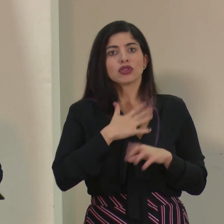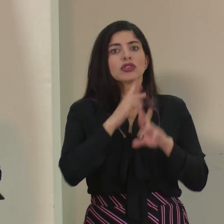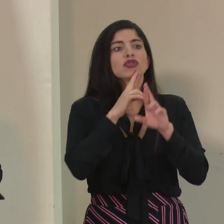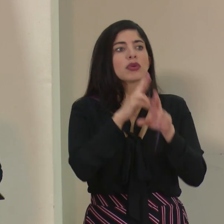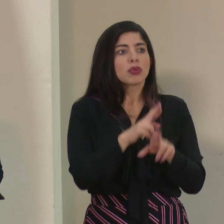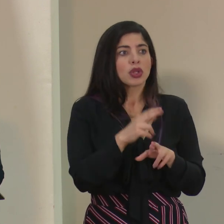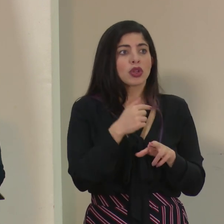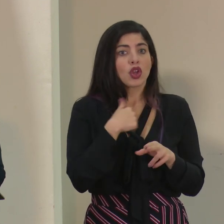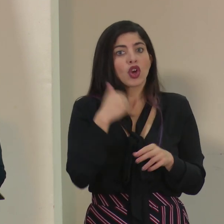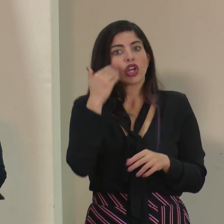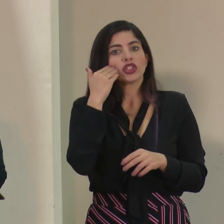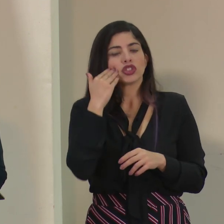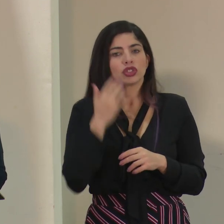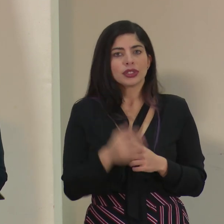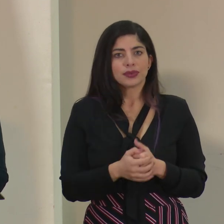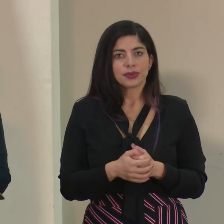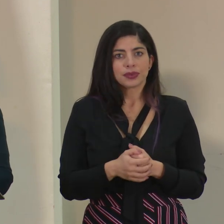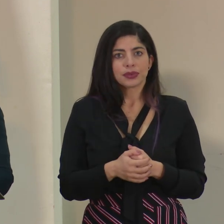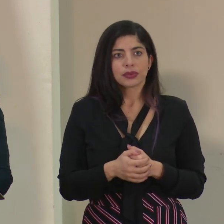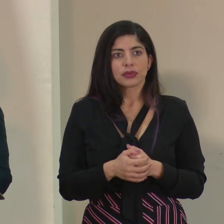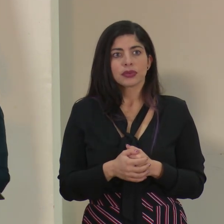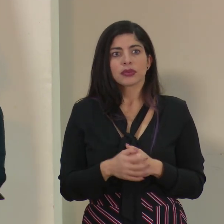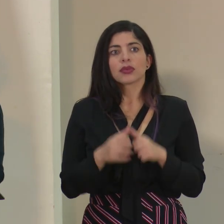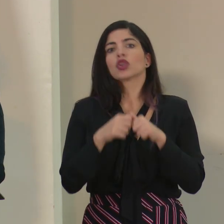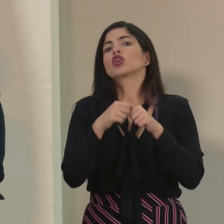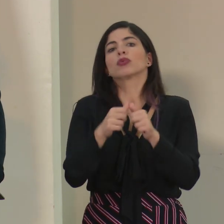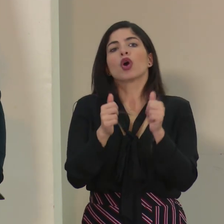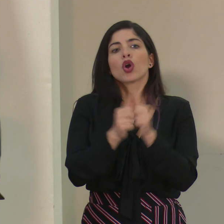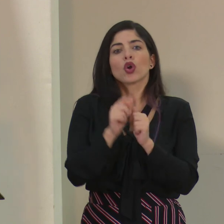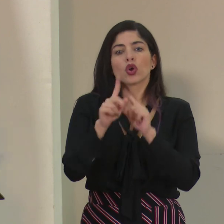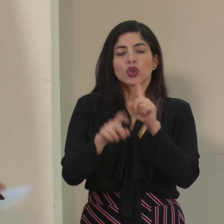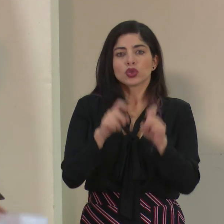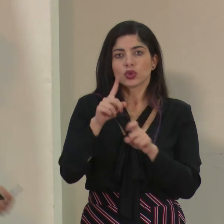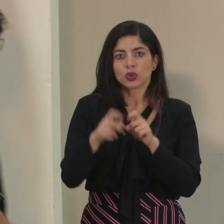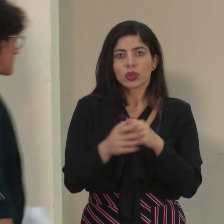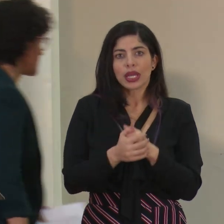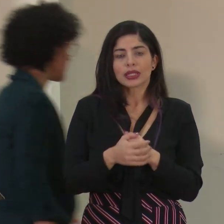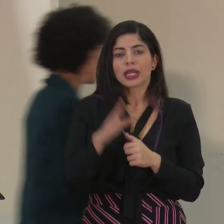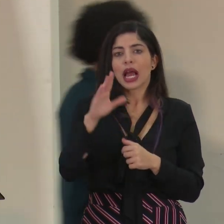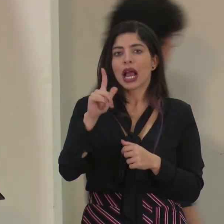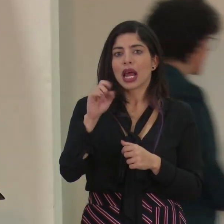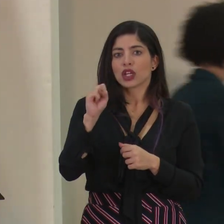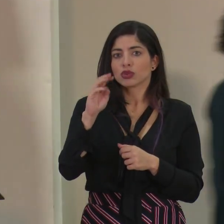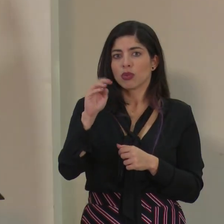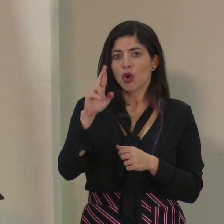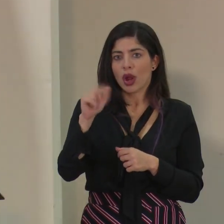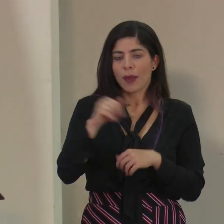respondiendo lo que tengo conocimiento. Continuamos con las consultas. Carlos Mora, por favor.